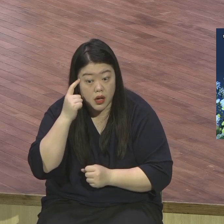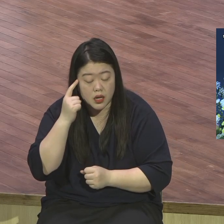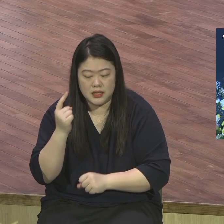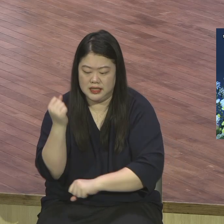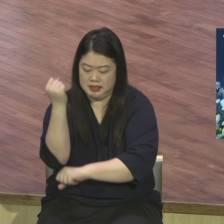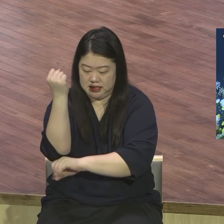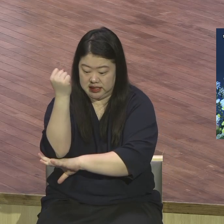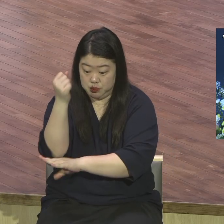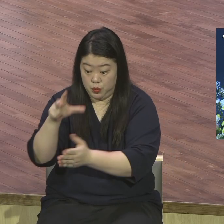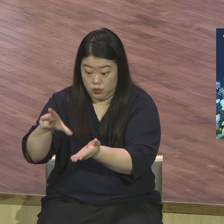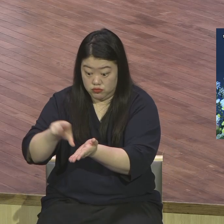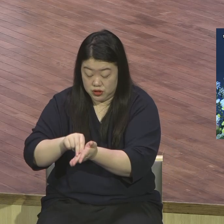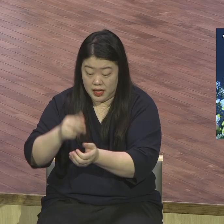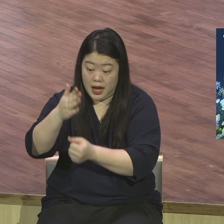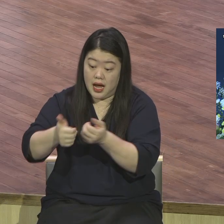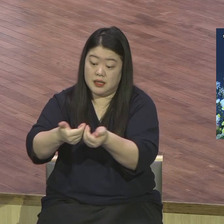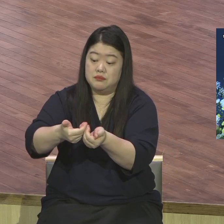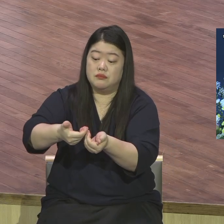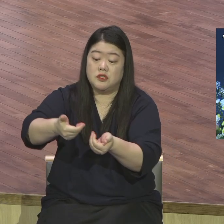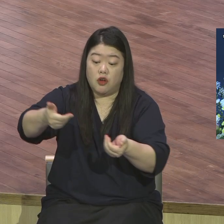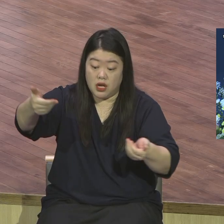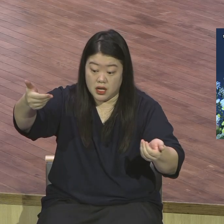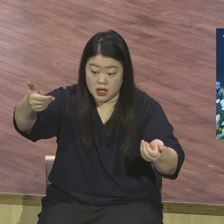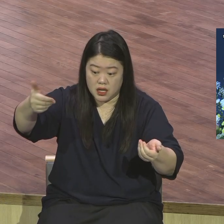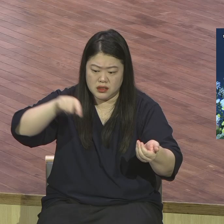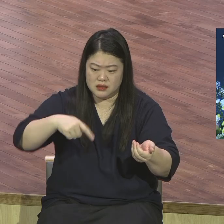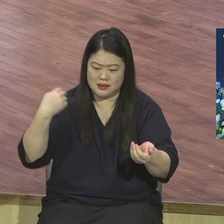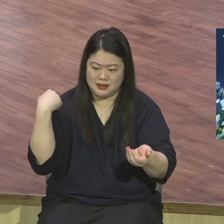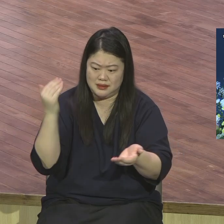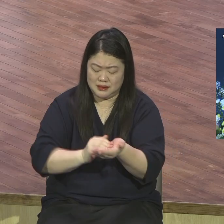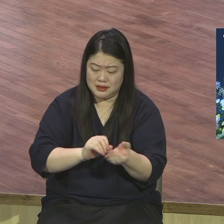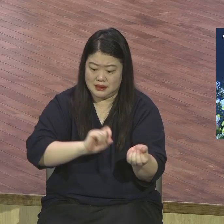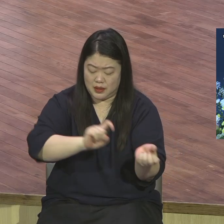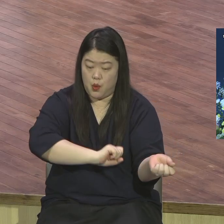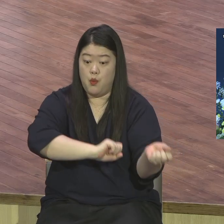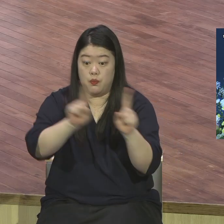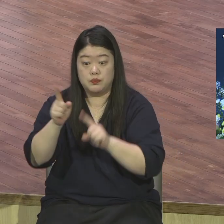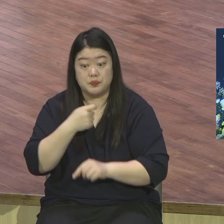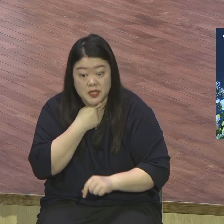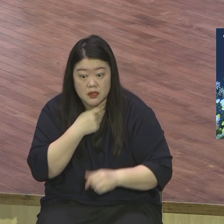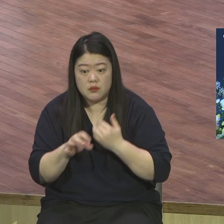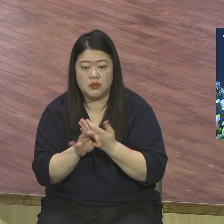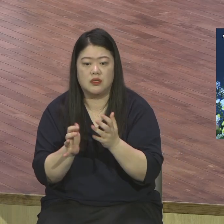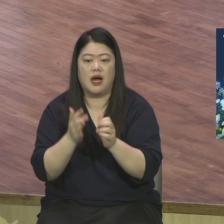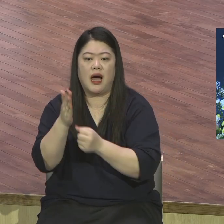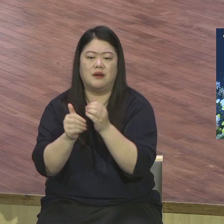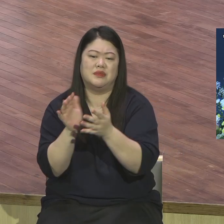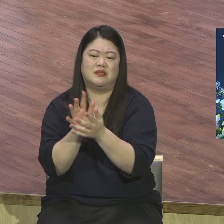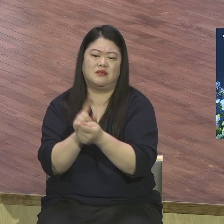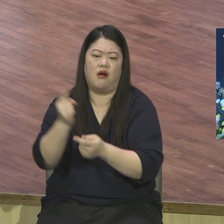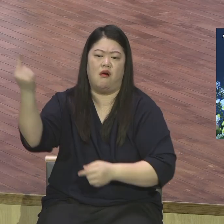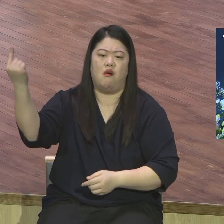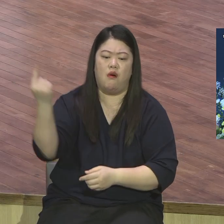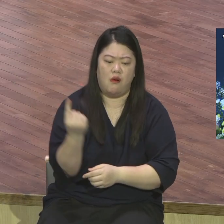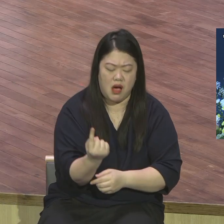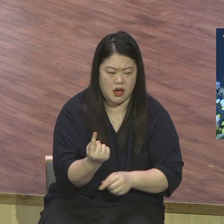우리의 구원의 방법이었어요 그리고 무엇보다 이런 인생 근본 문제가 완벽하게 해결했다는 정거